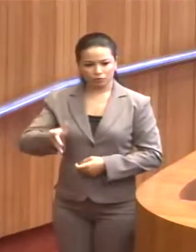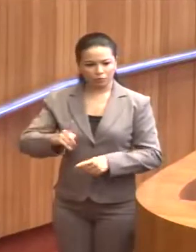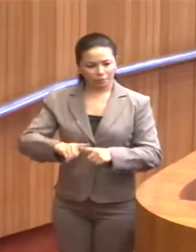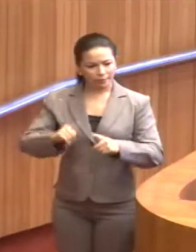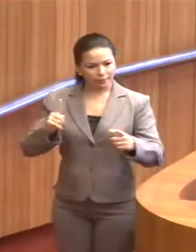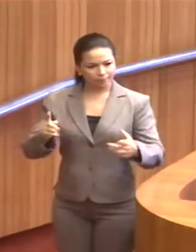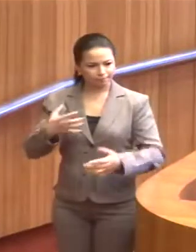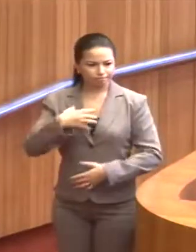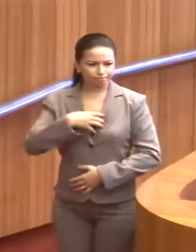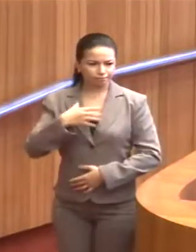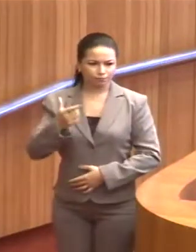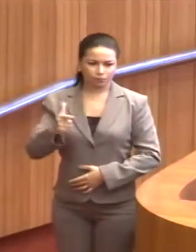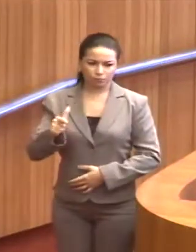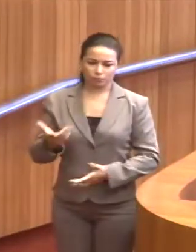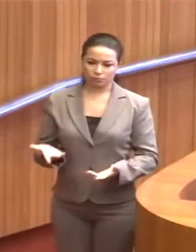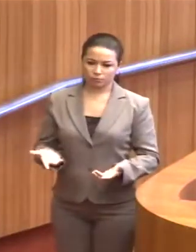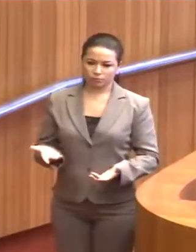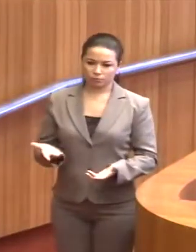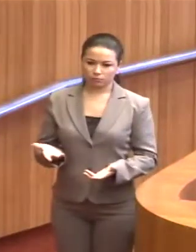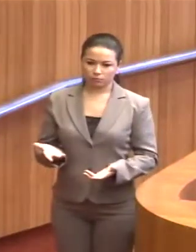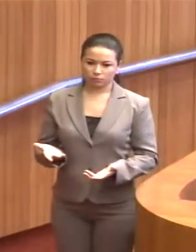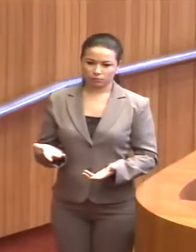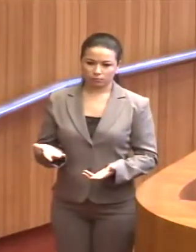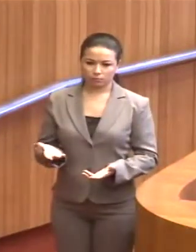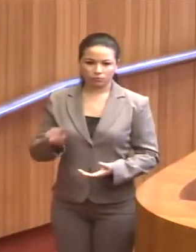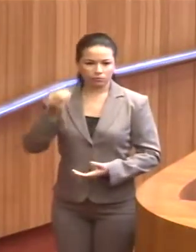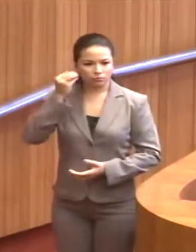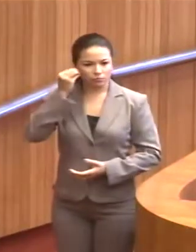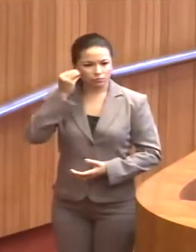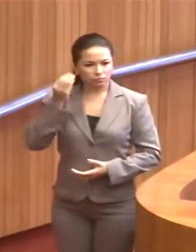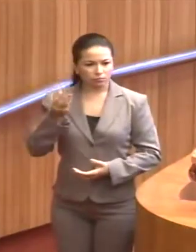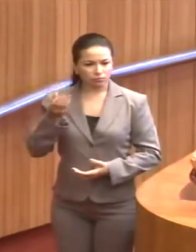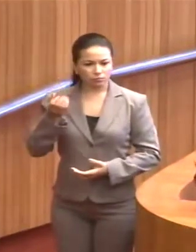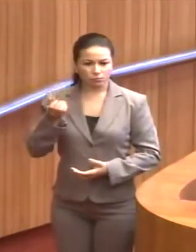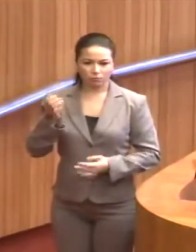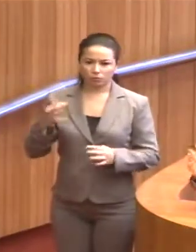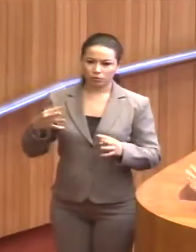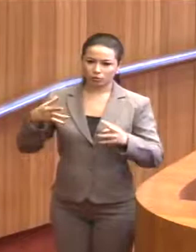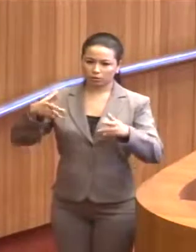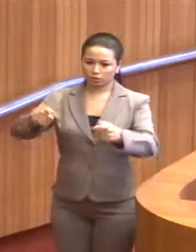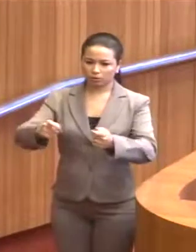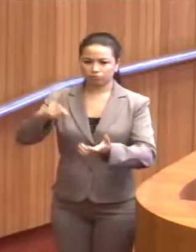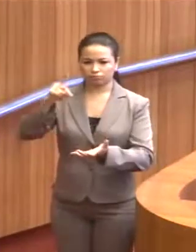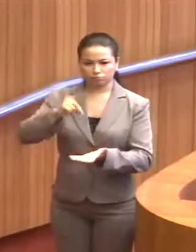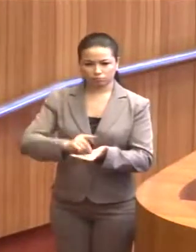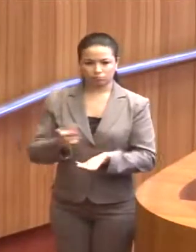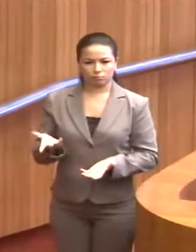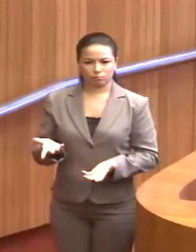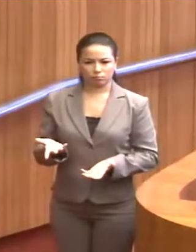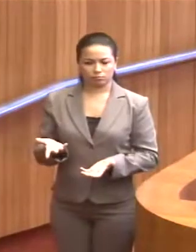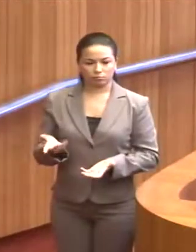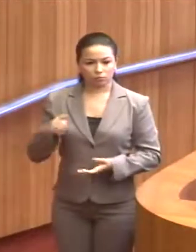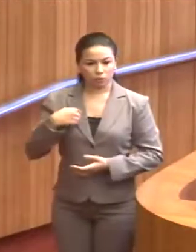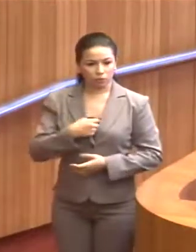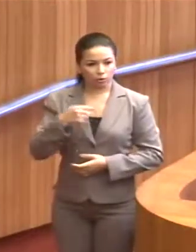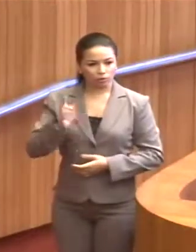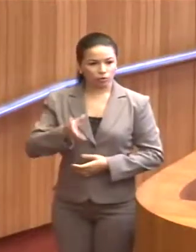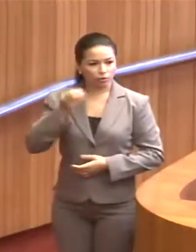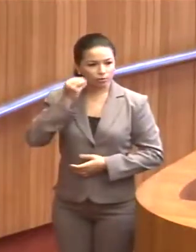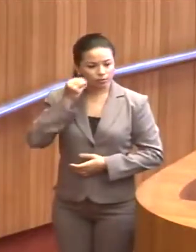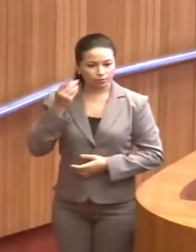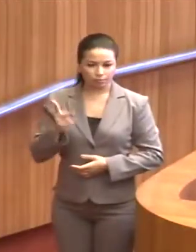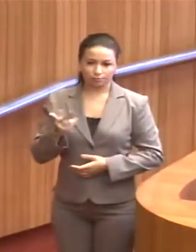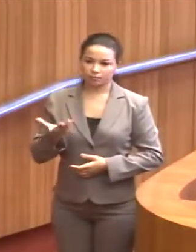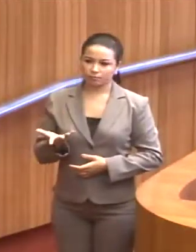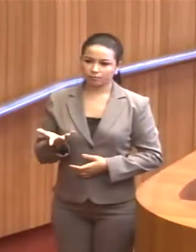infelizmente, não tivemos uma experiência na sua plenitude efetiva. E nós acompanhamos